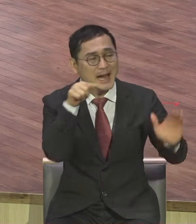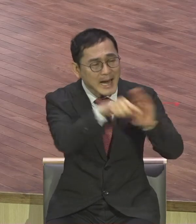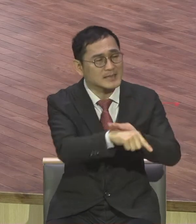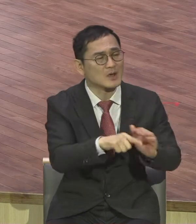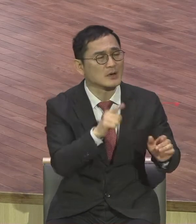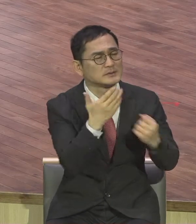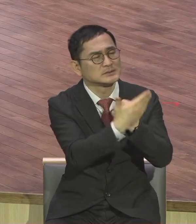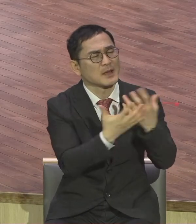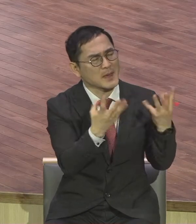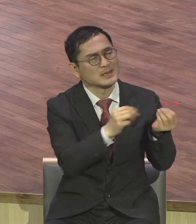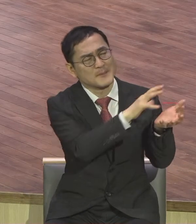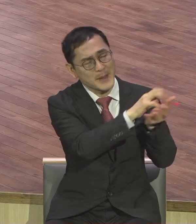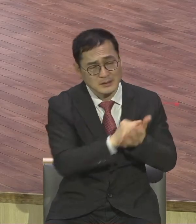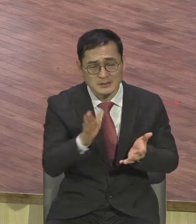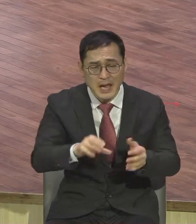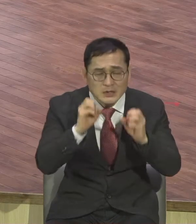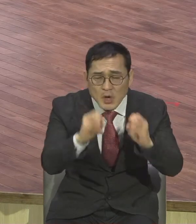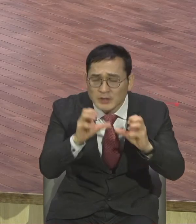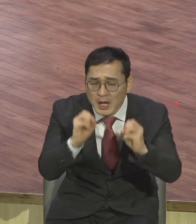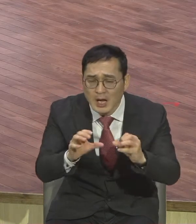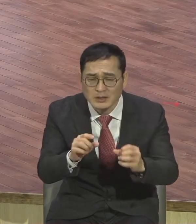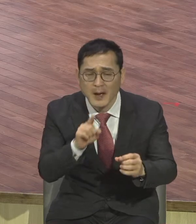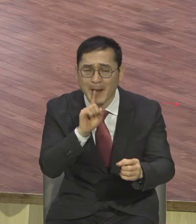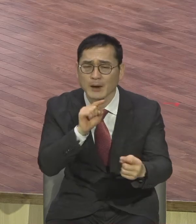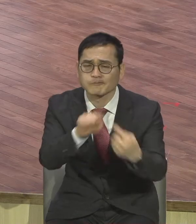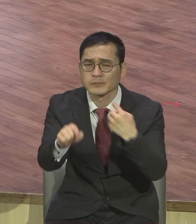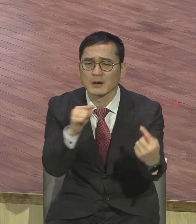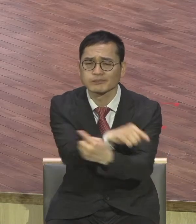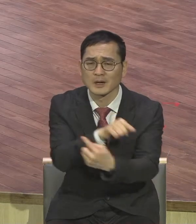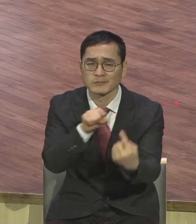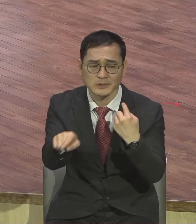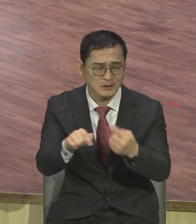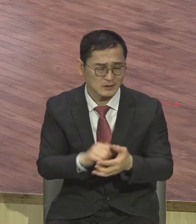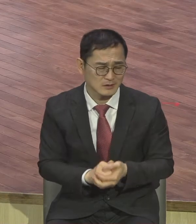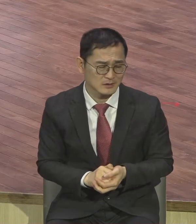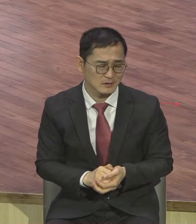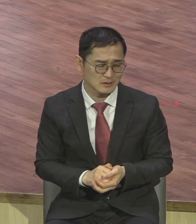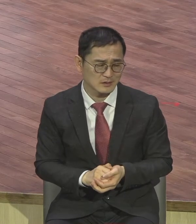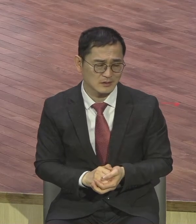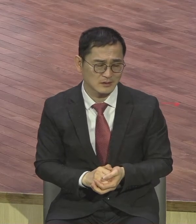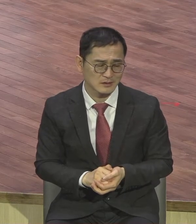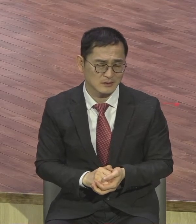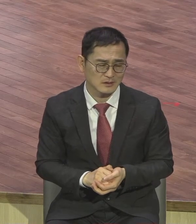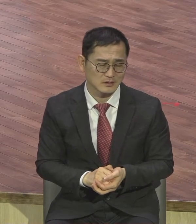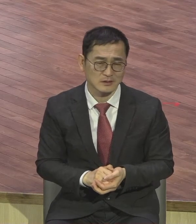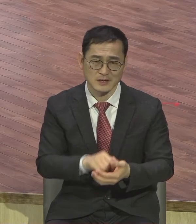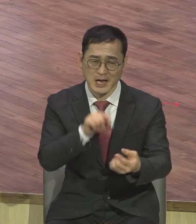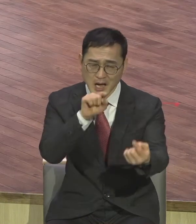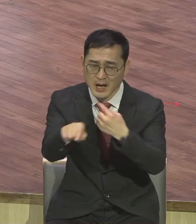못하니까 여자가 아이를 젖을 안 빨려 젖이 뚱뚱 부은 것처럼 절 아리 절 아리 하는 것처럼 아프더라